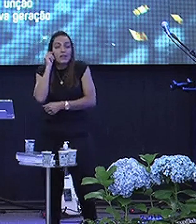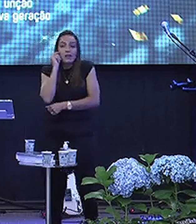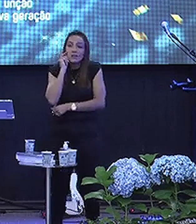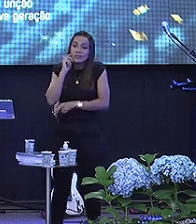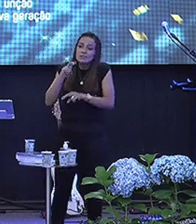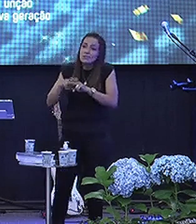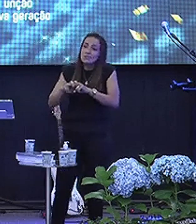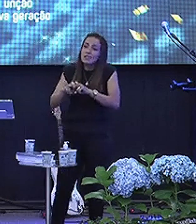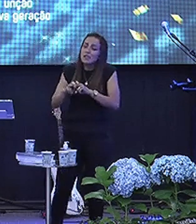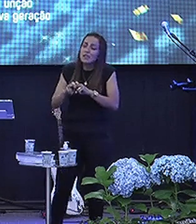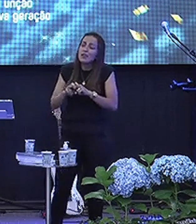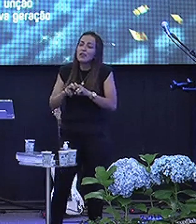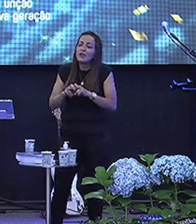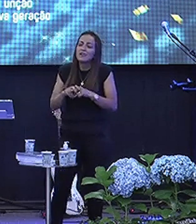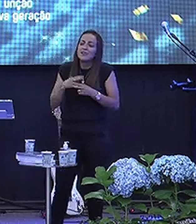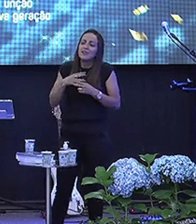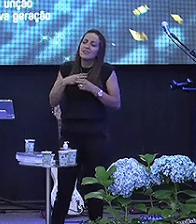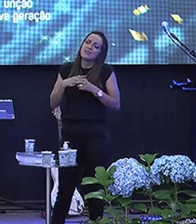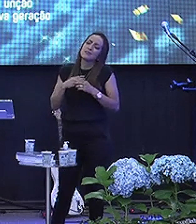Eu quero ficar aqui